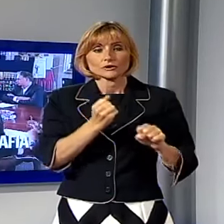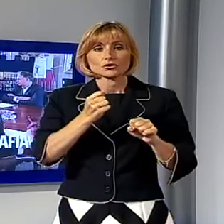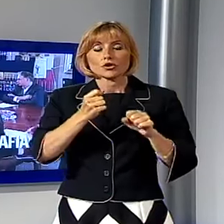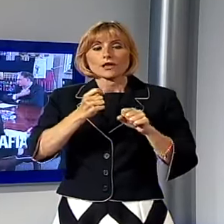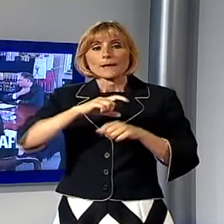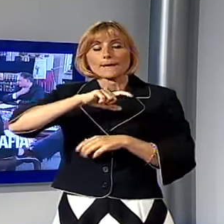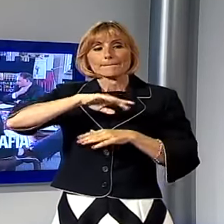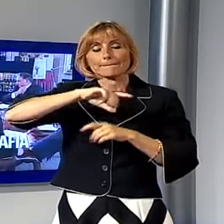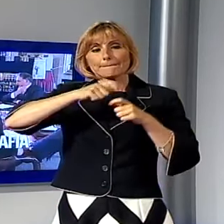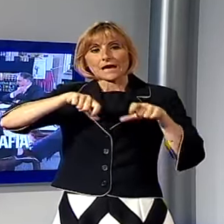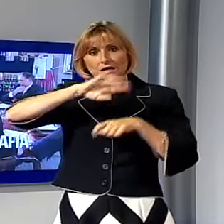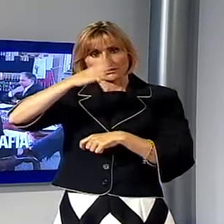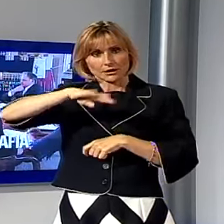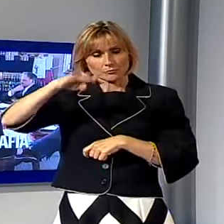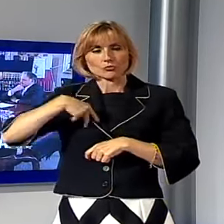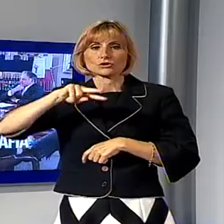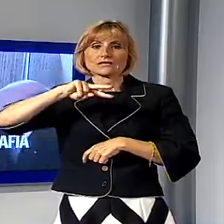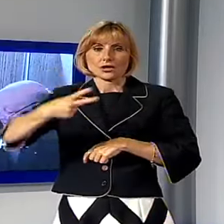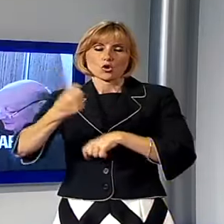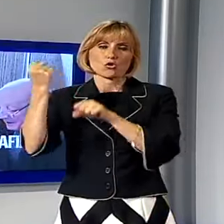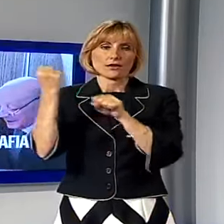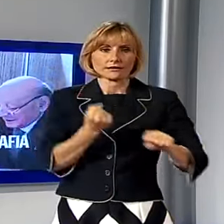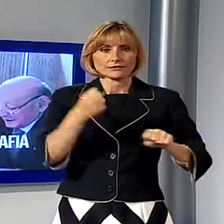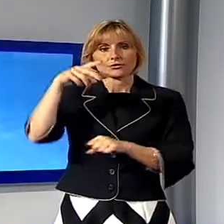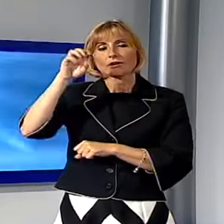ospita la seconda edizione di EPEA.